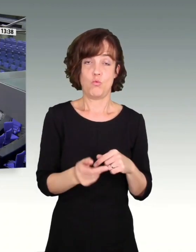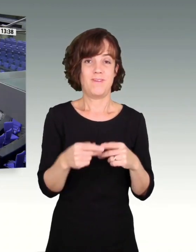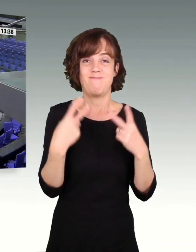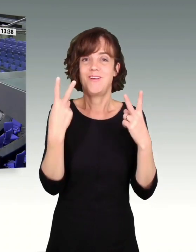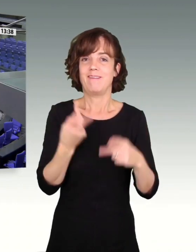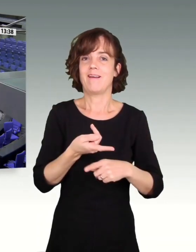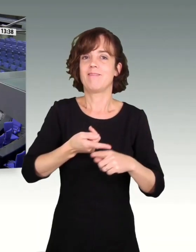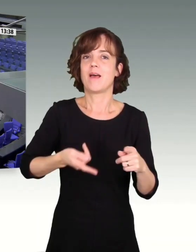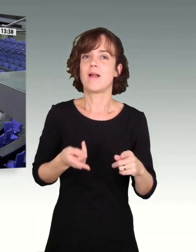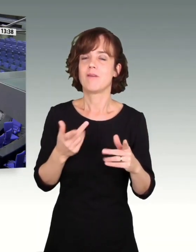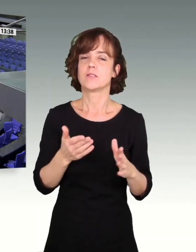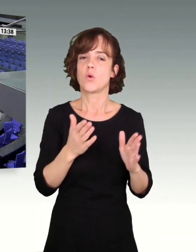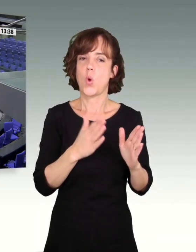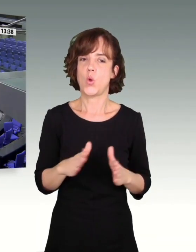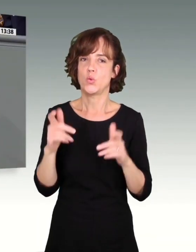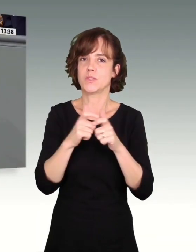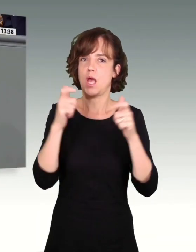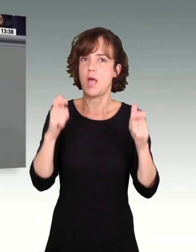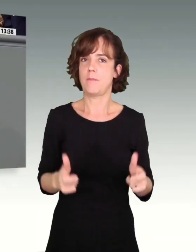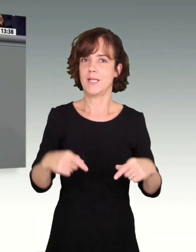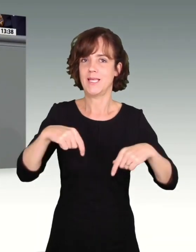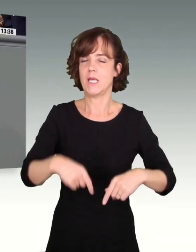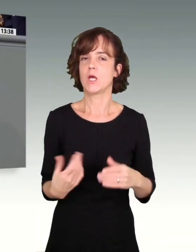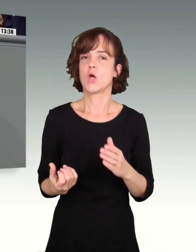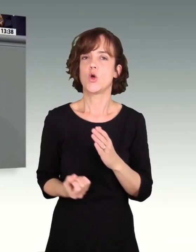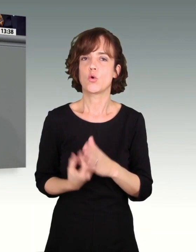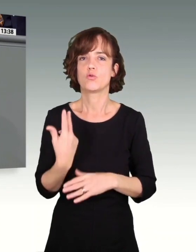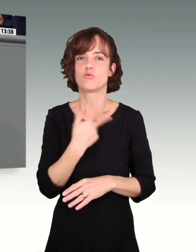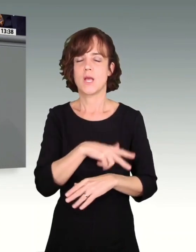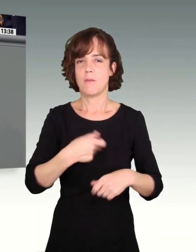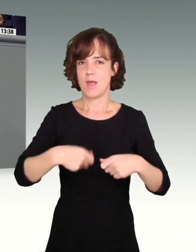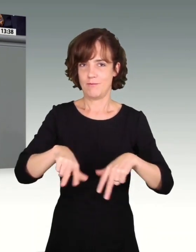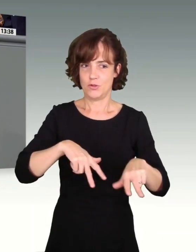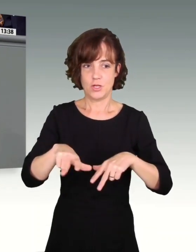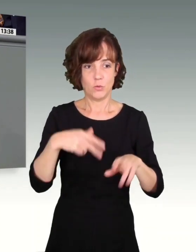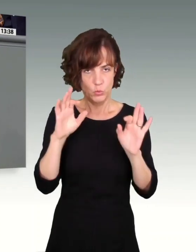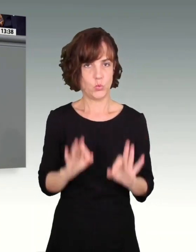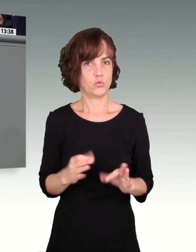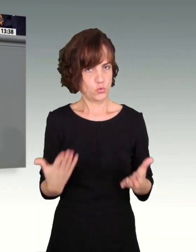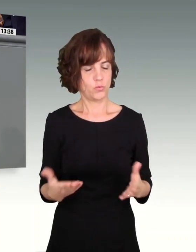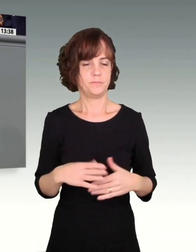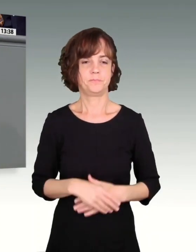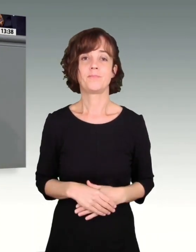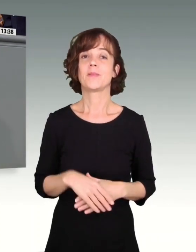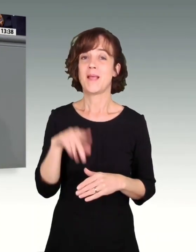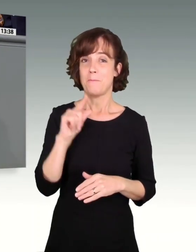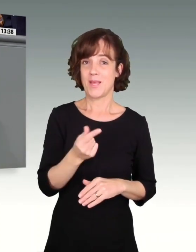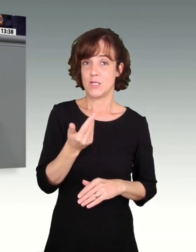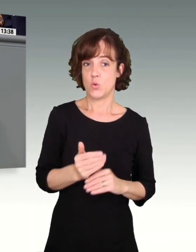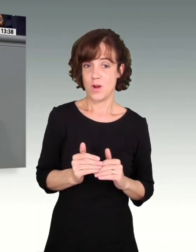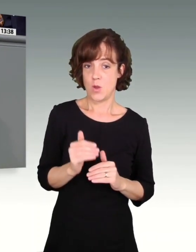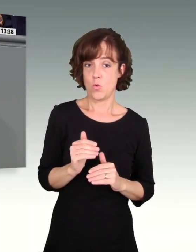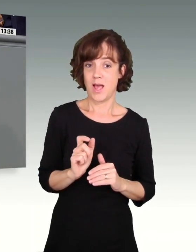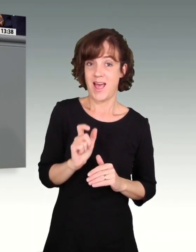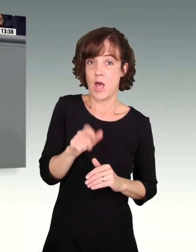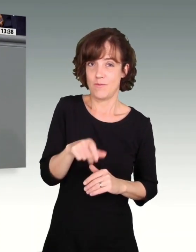Bestandteil des Ordnungsrahmens unserer ökologisch-sozialen Marktwirtschaft, und das ist gut so. Seit der Mindestlohnerhöhung auf 12